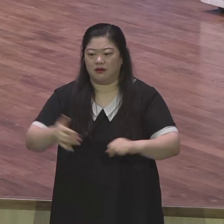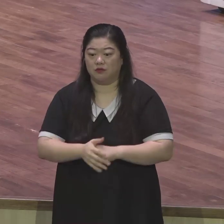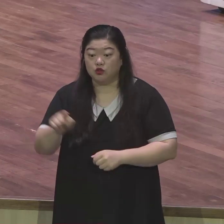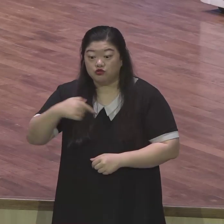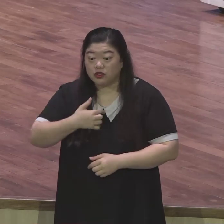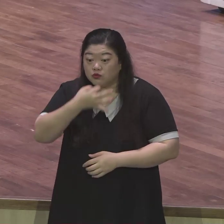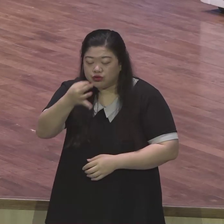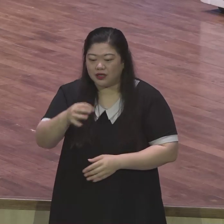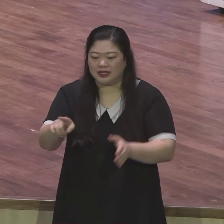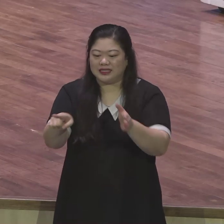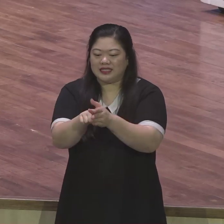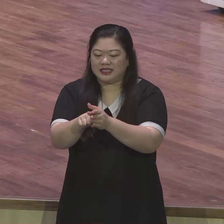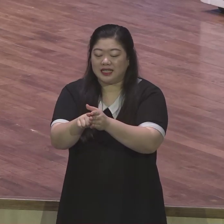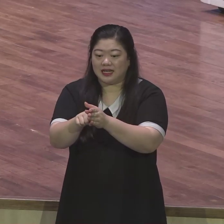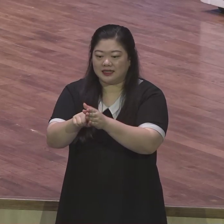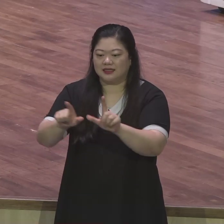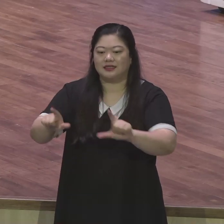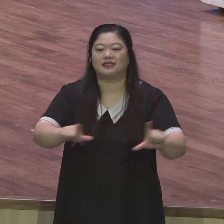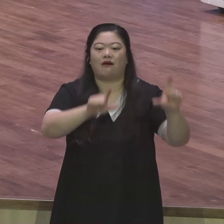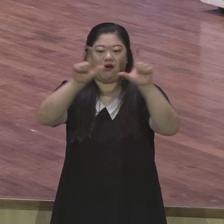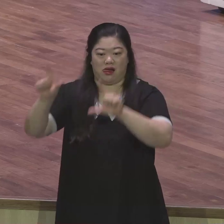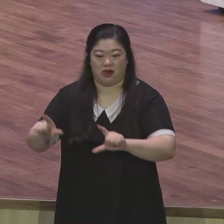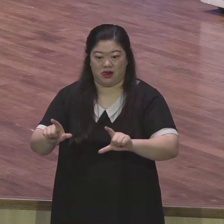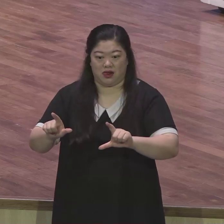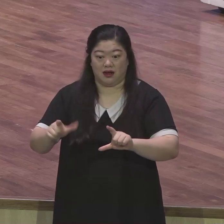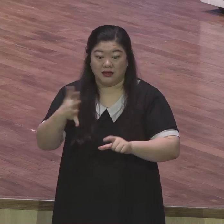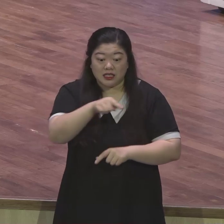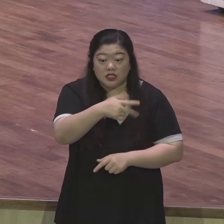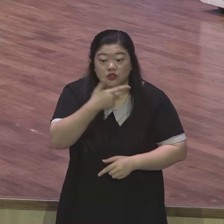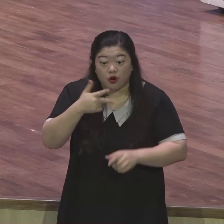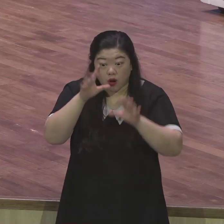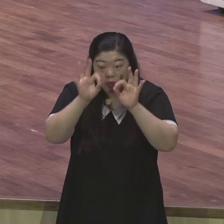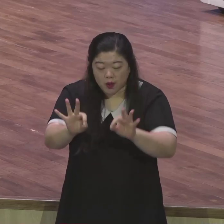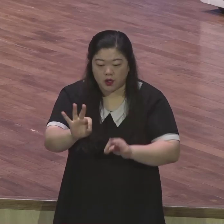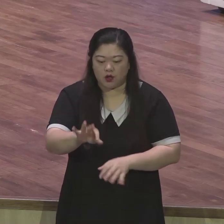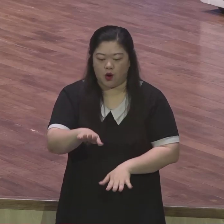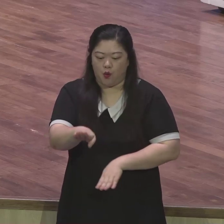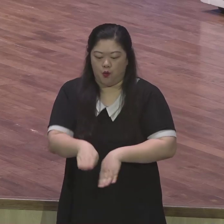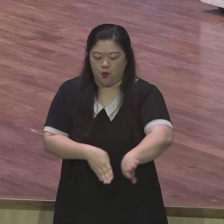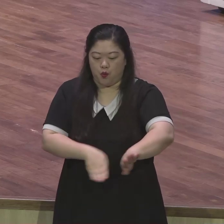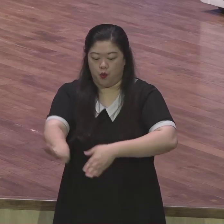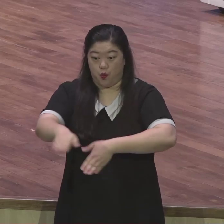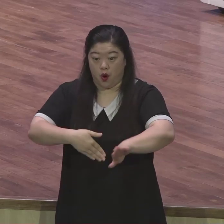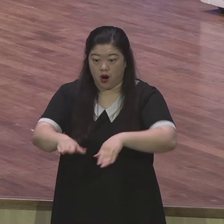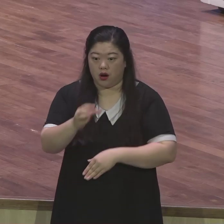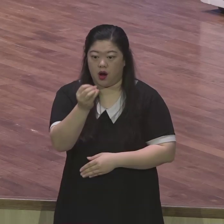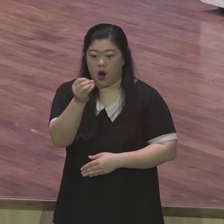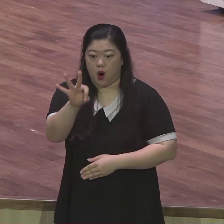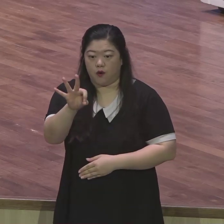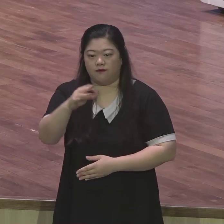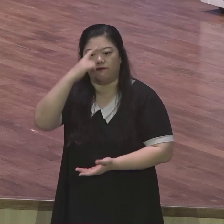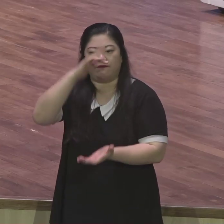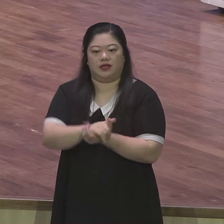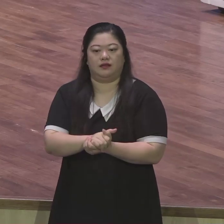영어로는 walk of faith 그래서 믿음으로 걷는 삶이라는 거죠 그래서 우리에게는 믿음이 모든 것입니다